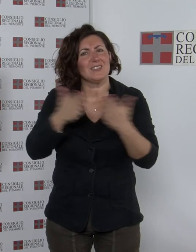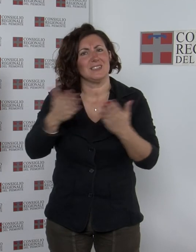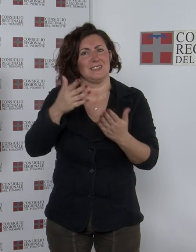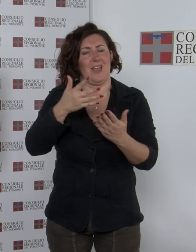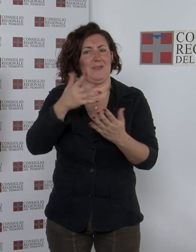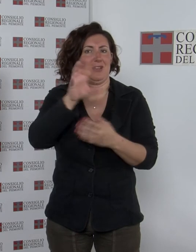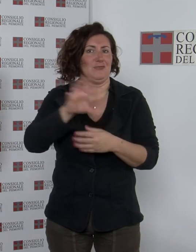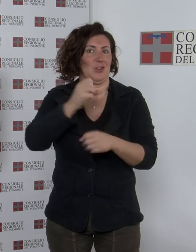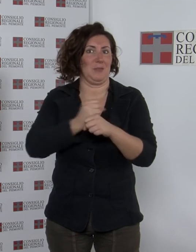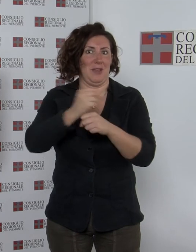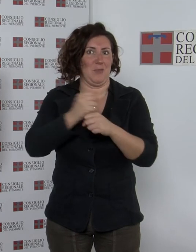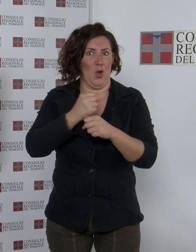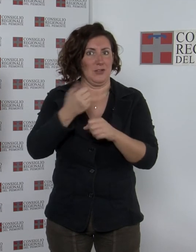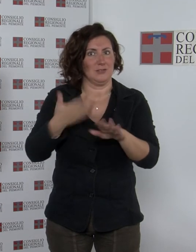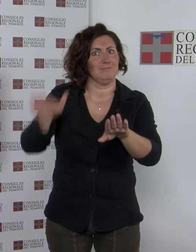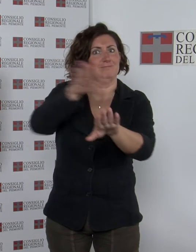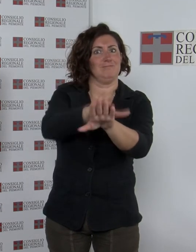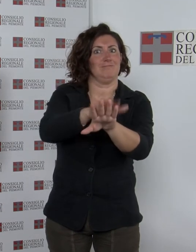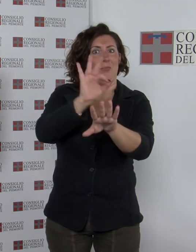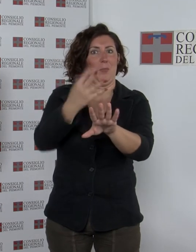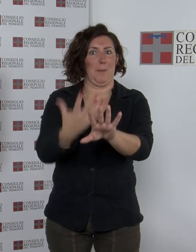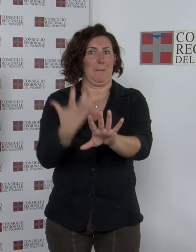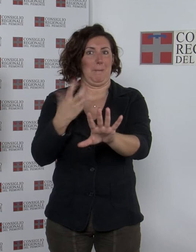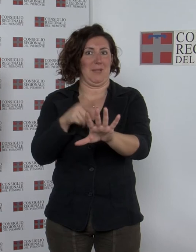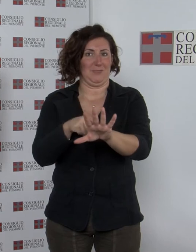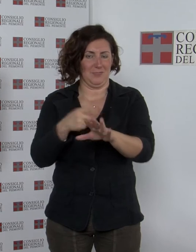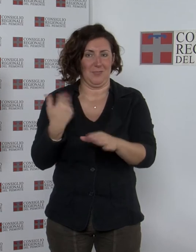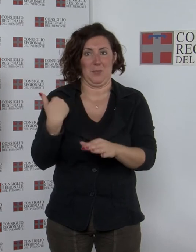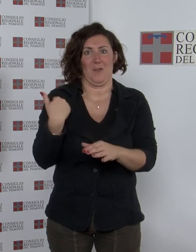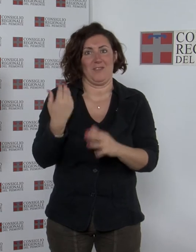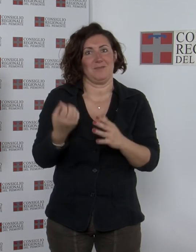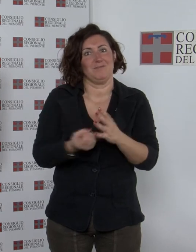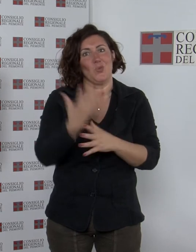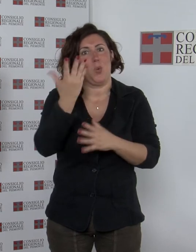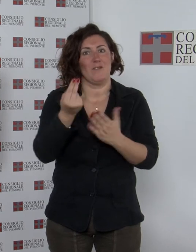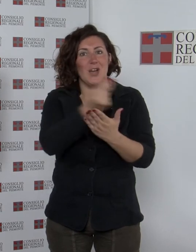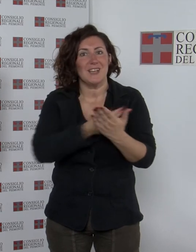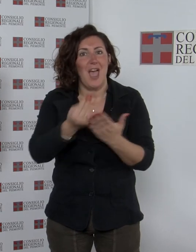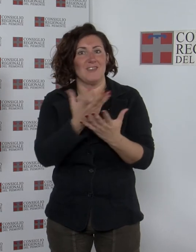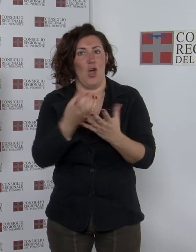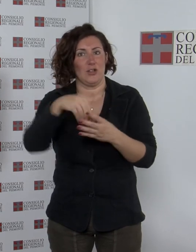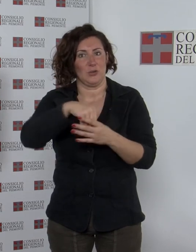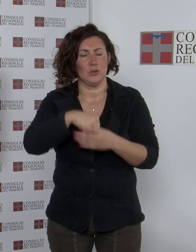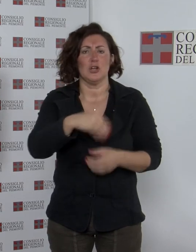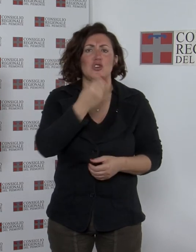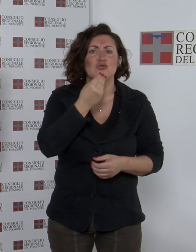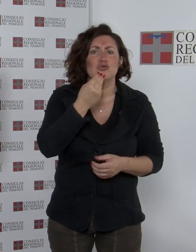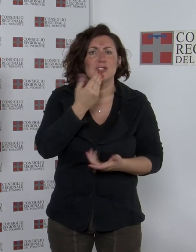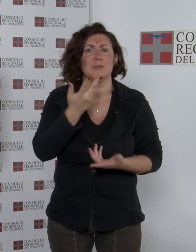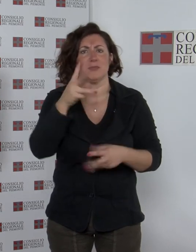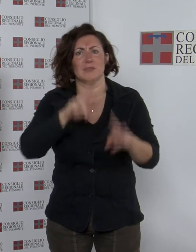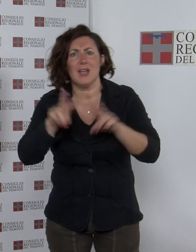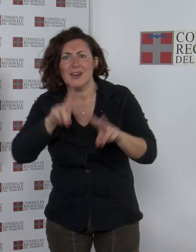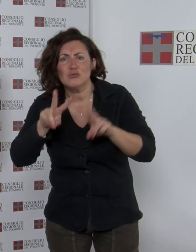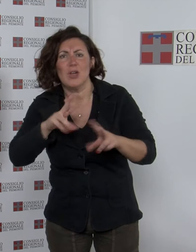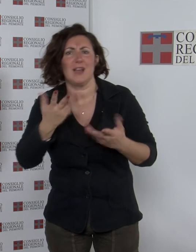regione piemonte da pochi mesi è rinnovata nella grafica e nei contenuti il cibo fra ricerca tradizione ed economia e anche al centro